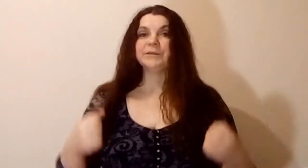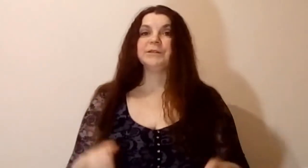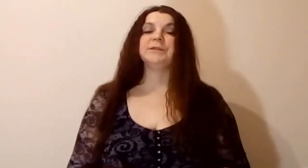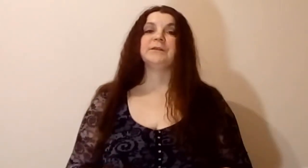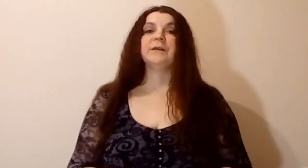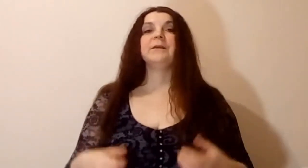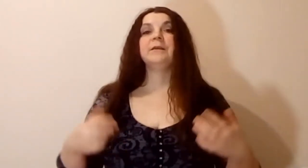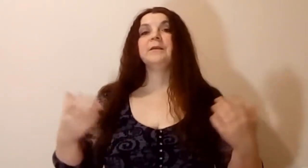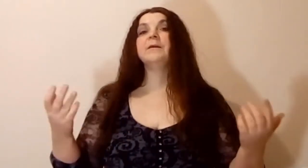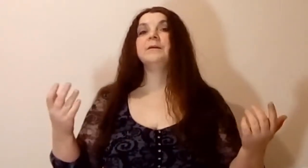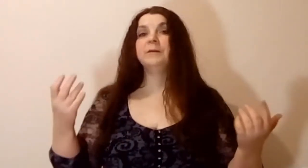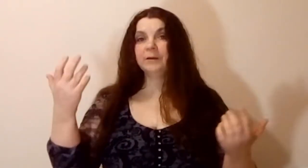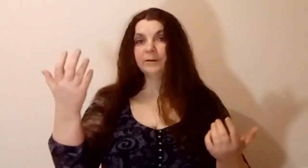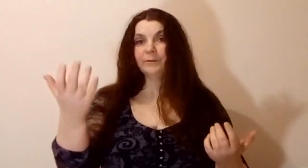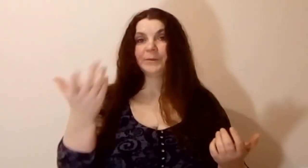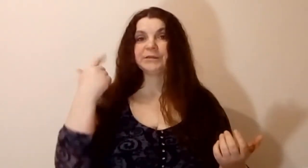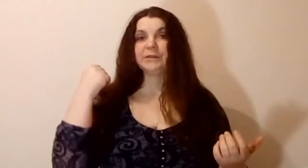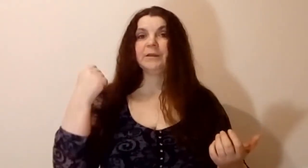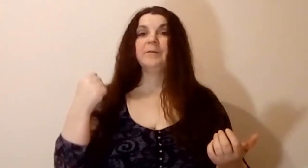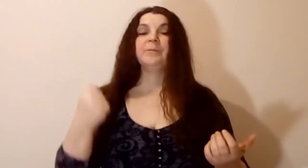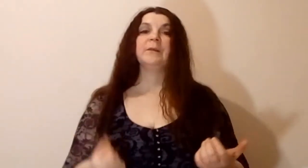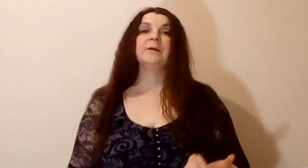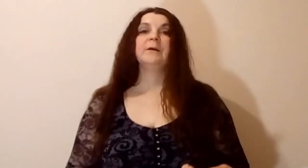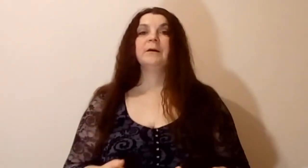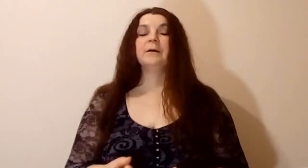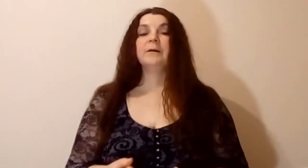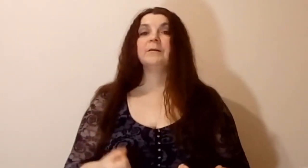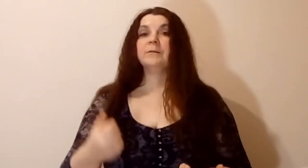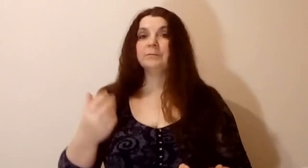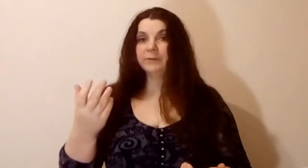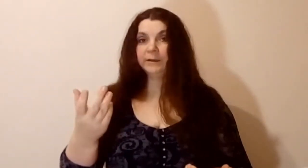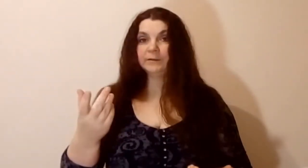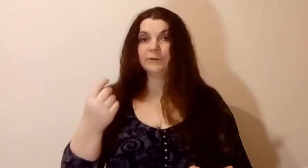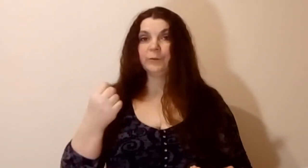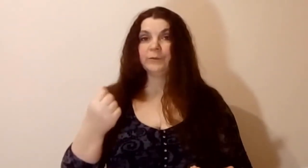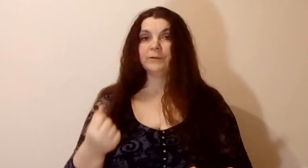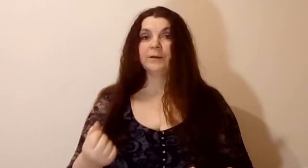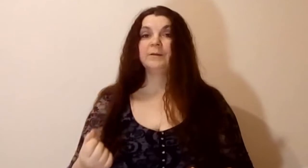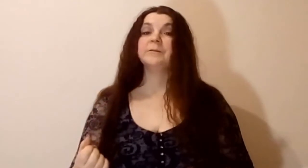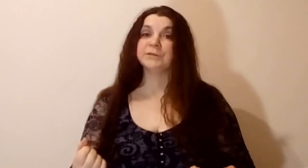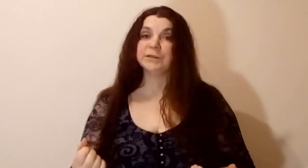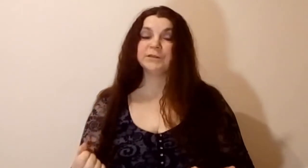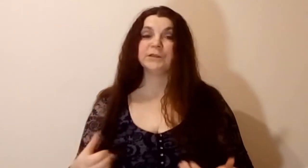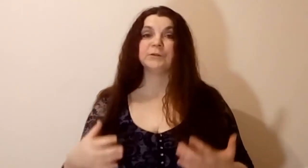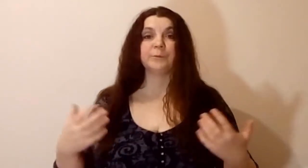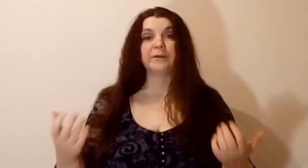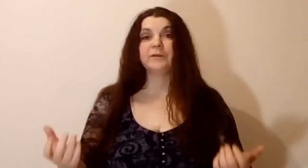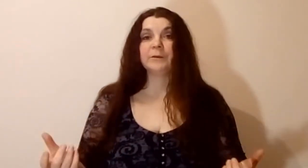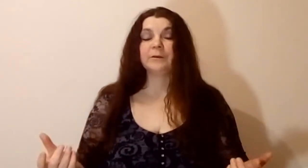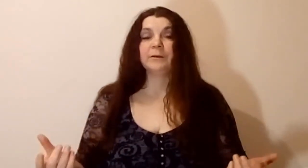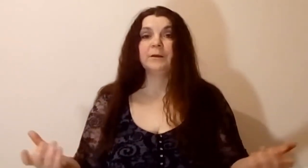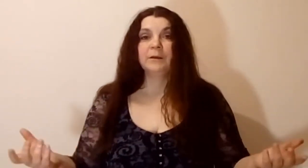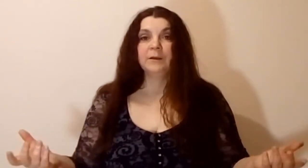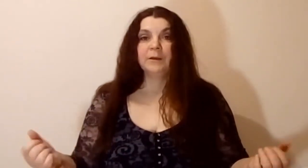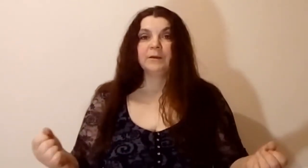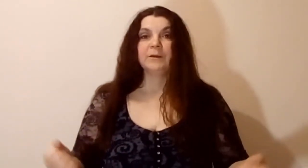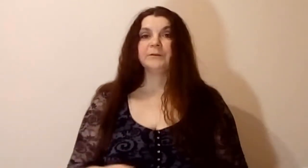женщина и вы пришли для знакомства с женщиной, то, в принципе, это